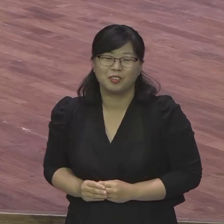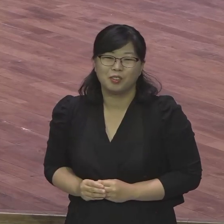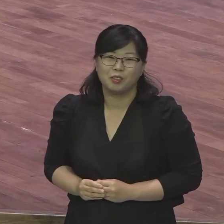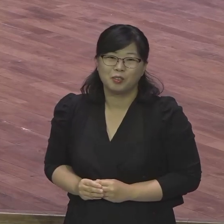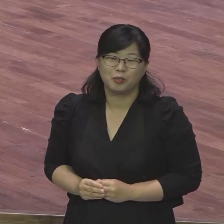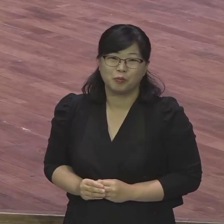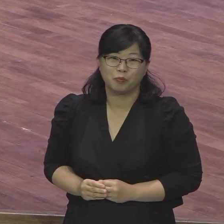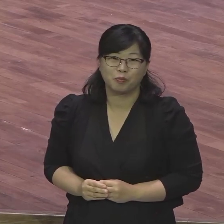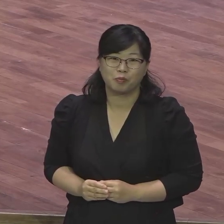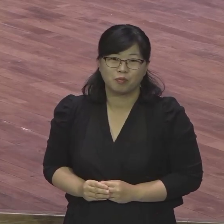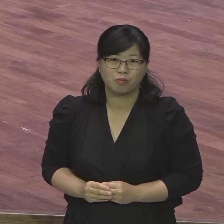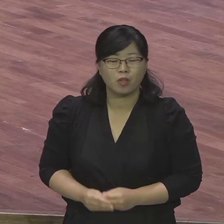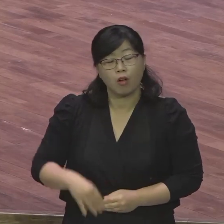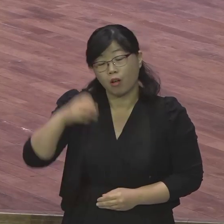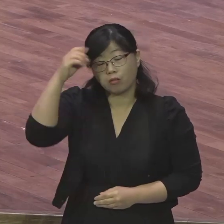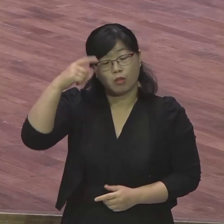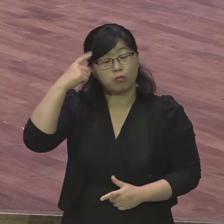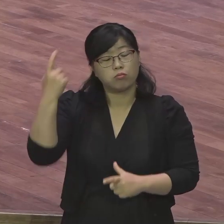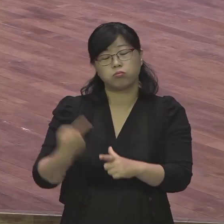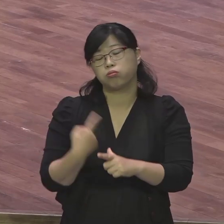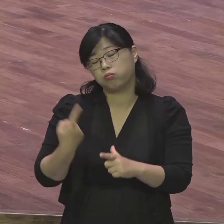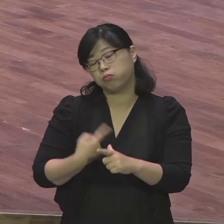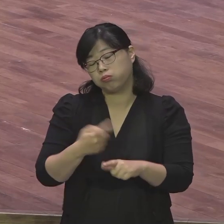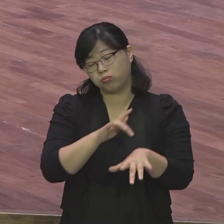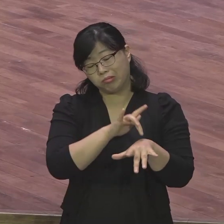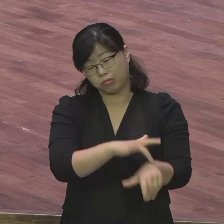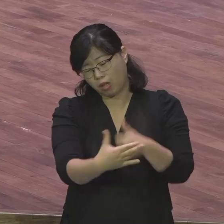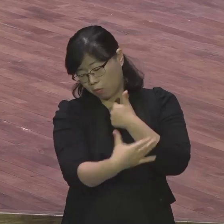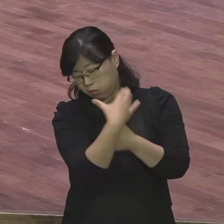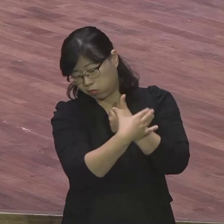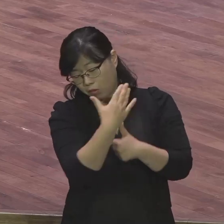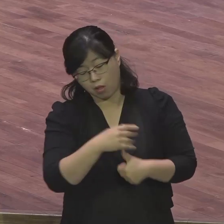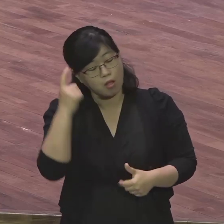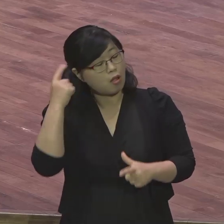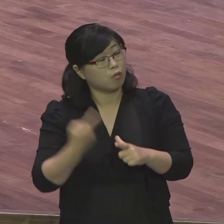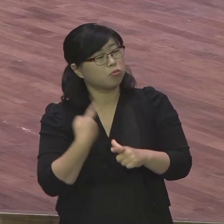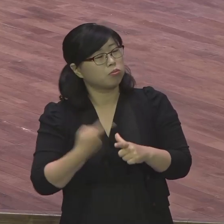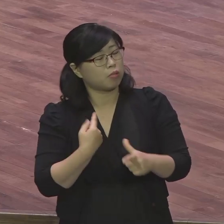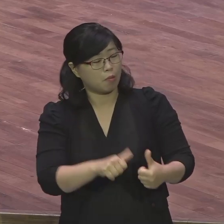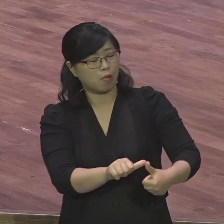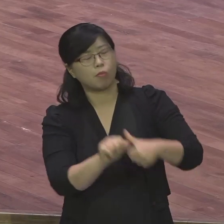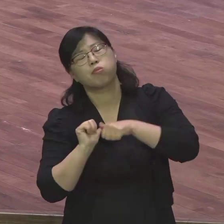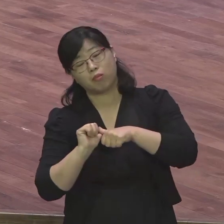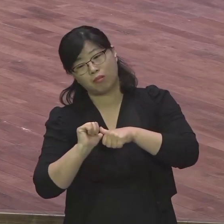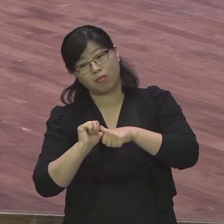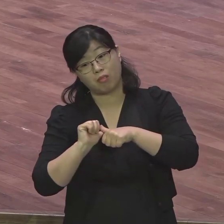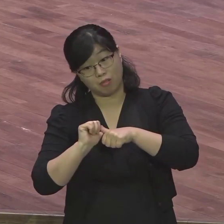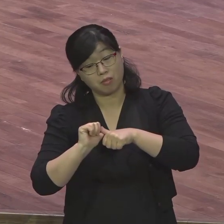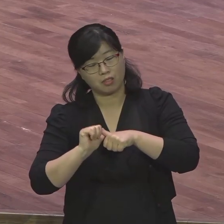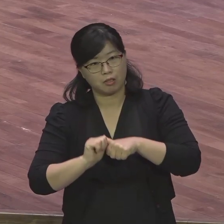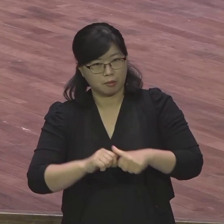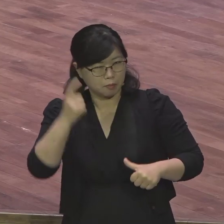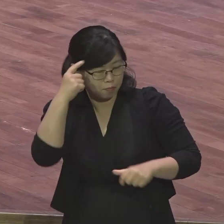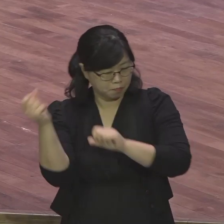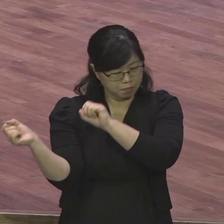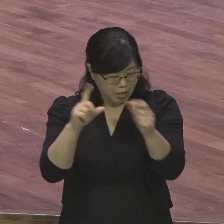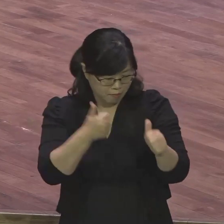사람들은 당하지요. 영적 싸움을 싸우라. 모든 게 영적 싸움이에요. 그런데 사람들이 영적 싸움을 안 싸우고 육적 싸움을 싸워.